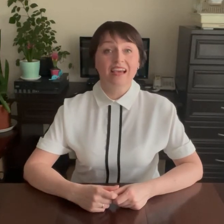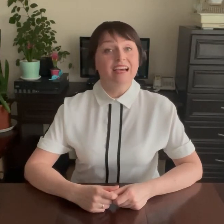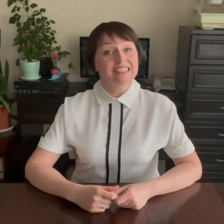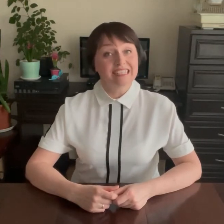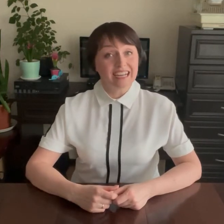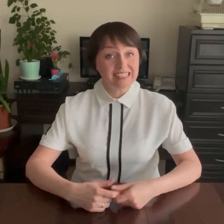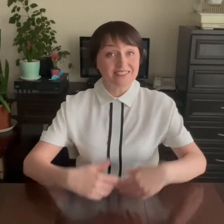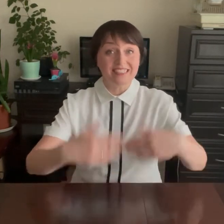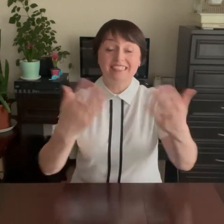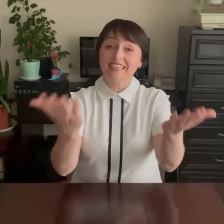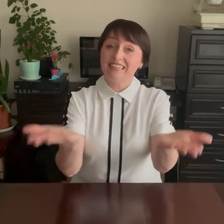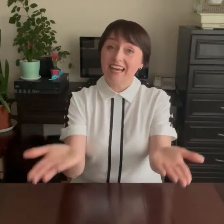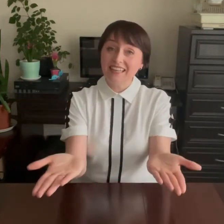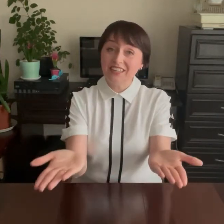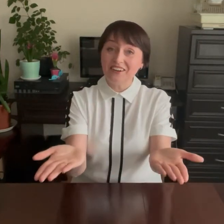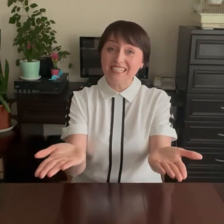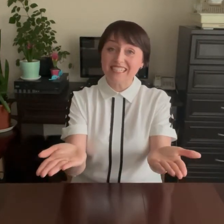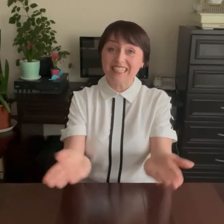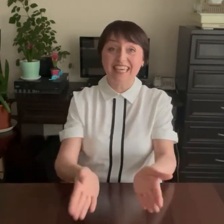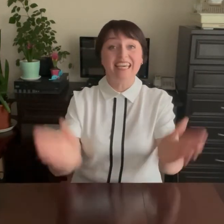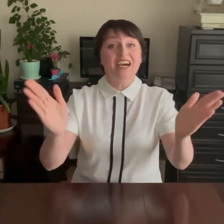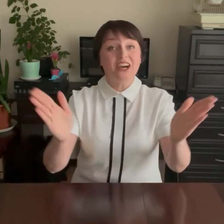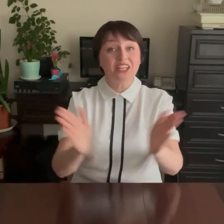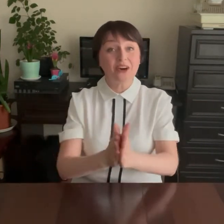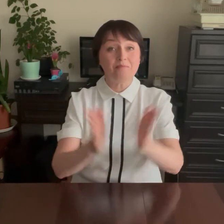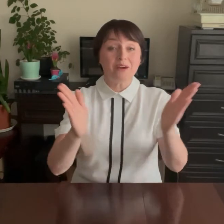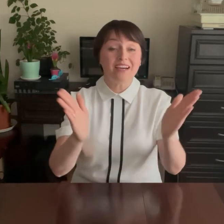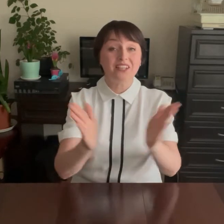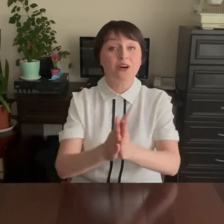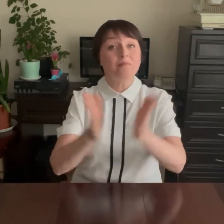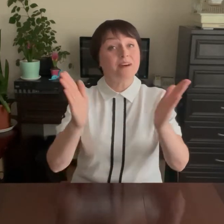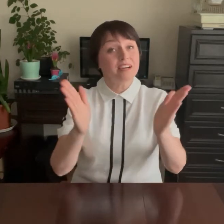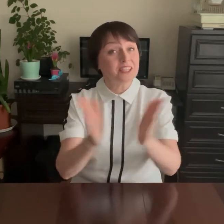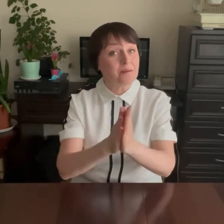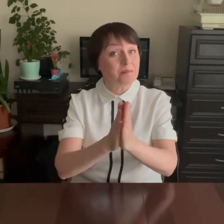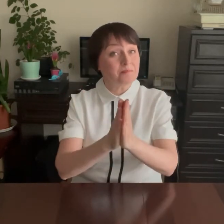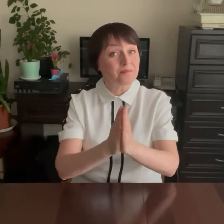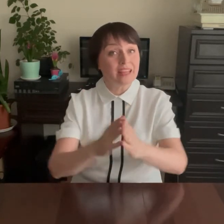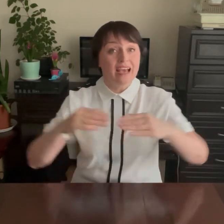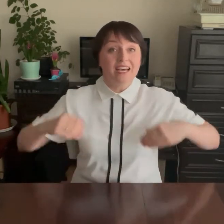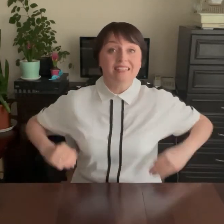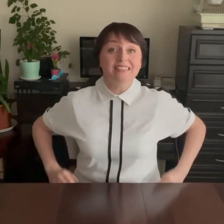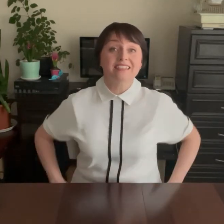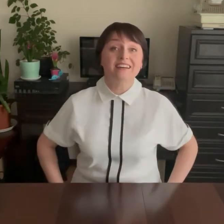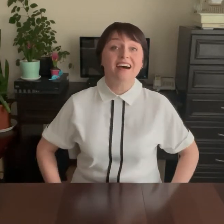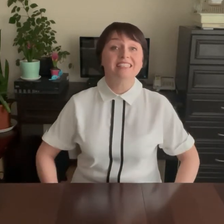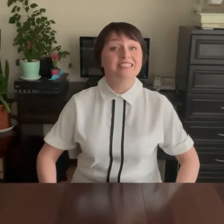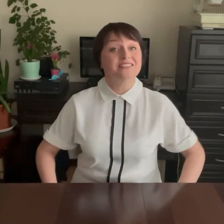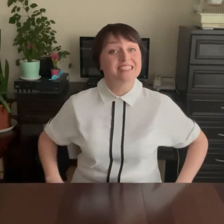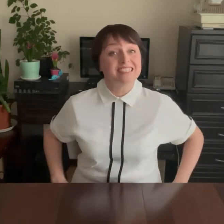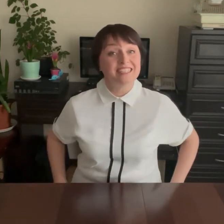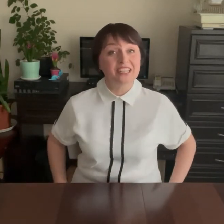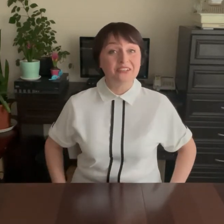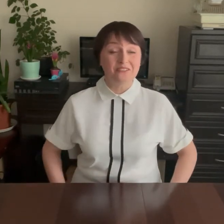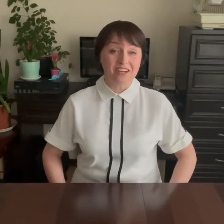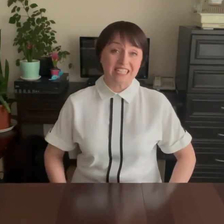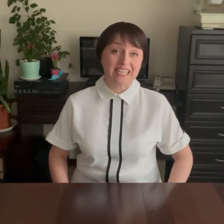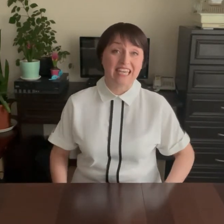Здравствуйте, ладошки! Хлоп-хлоп-хлоп! Здравствуйте, ножки!